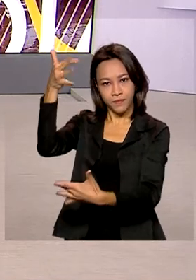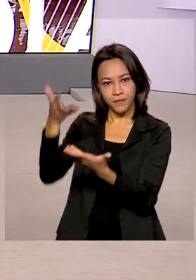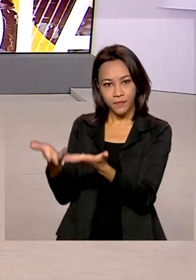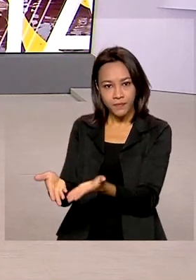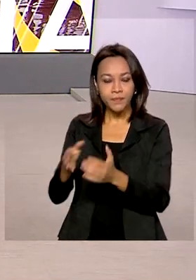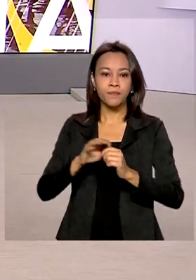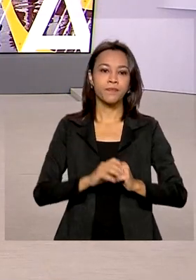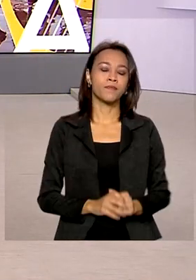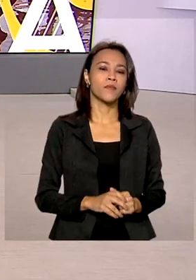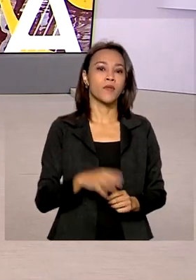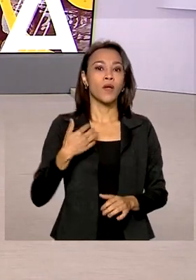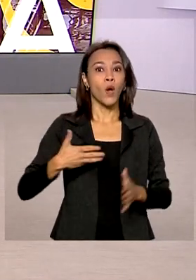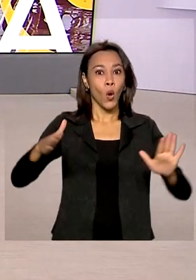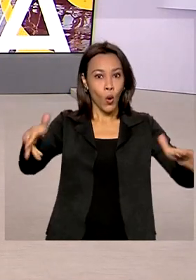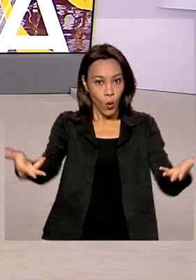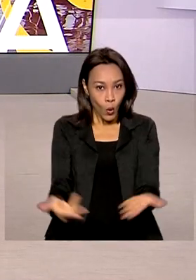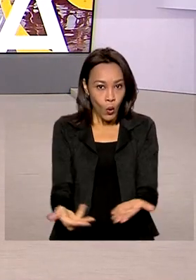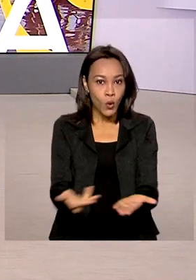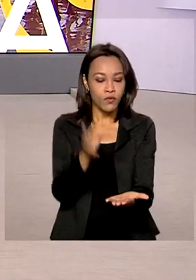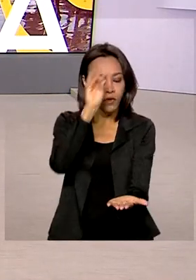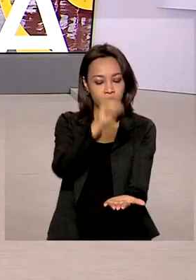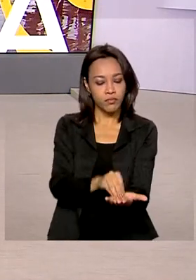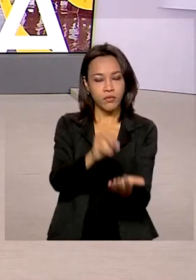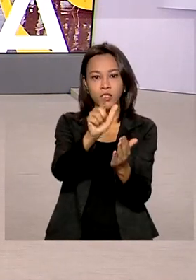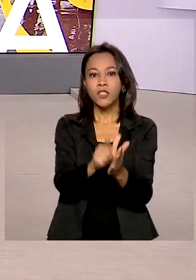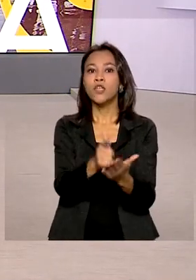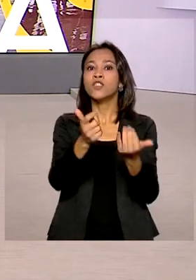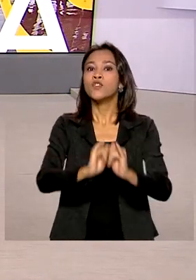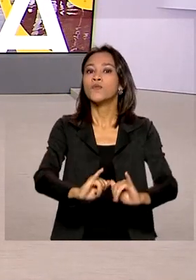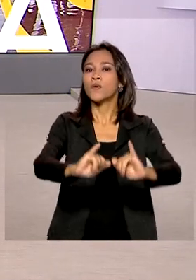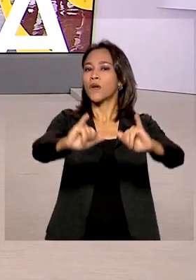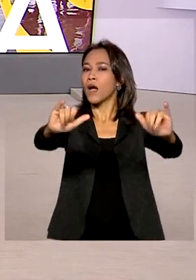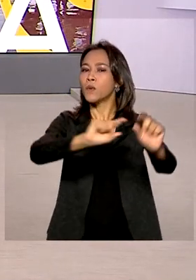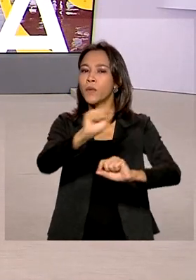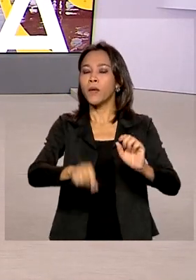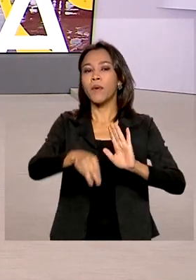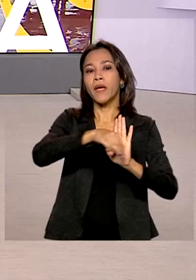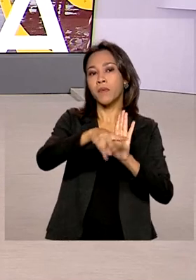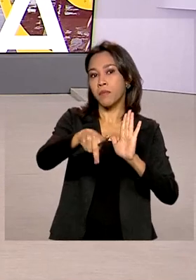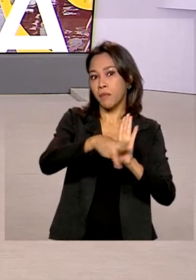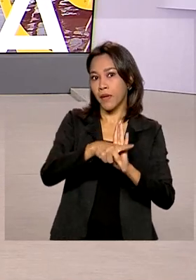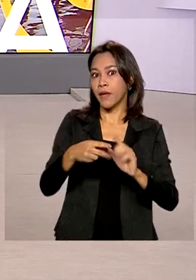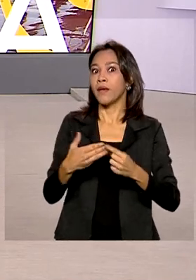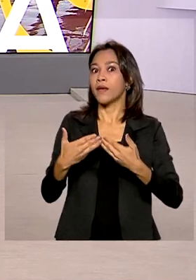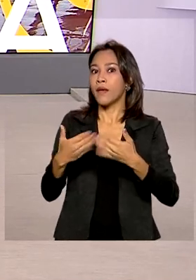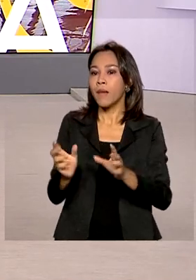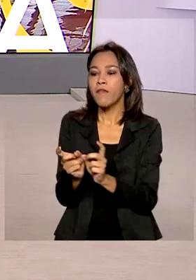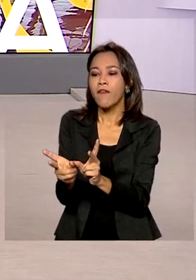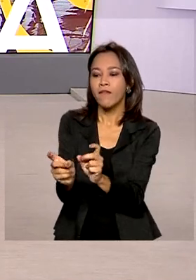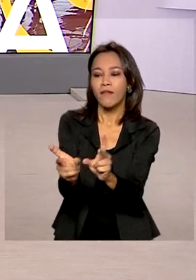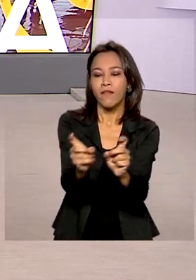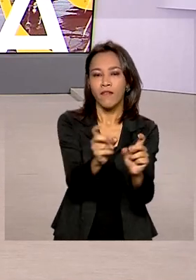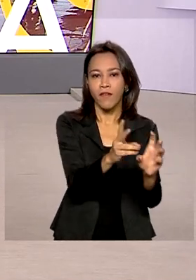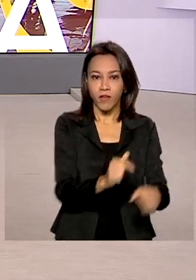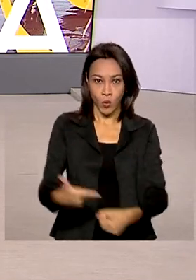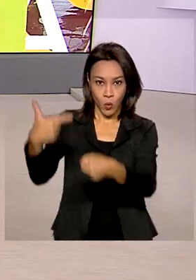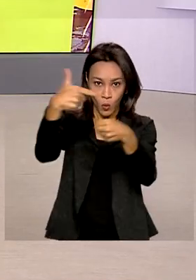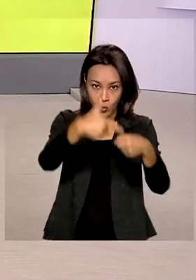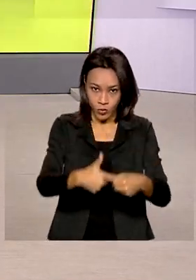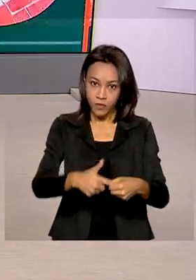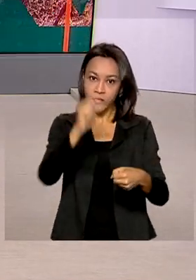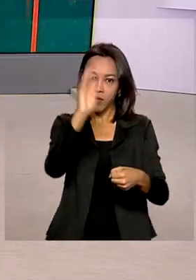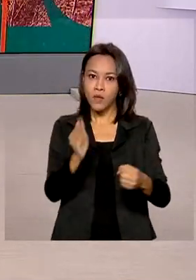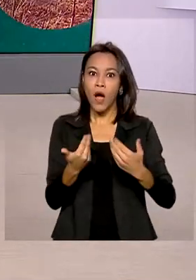Foi publicada hoje no Diário Oficial a medida provisória que abre o mercado de combustíveis no Brasil, aumentando assim a